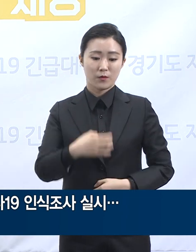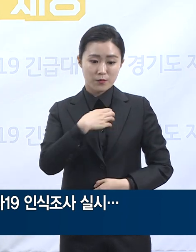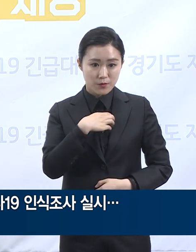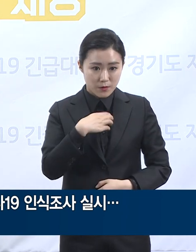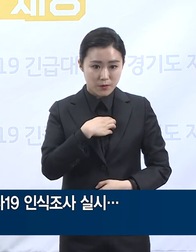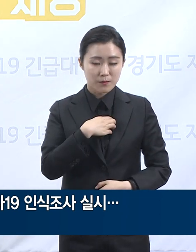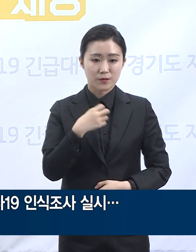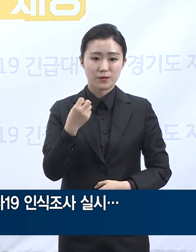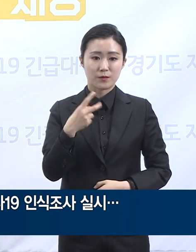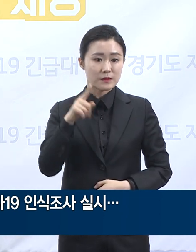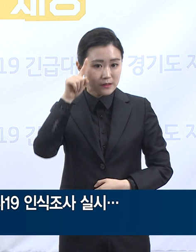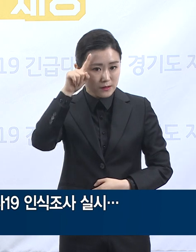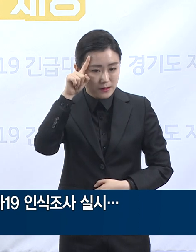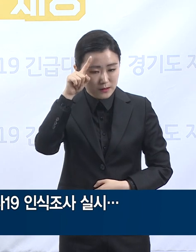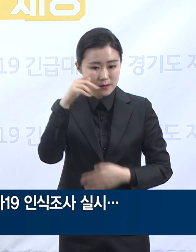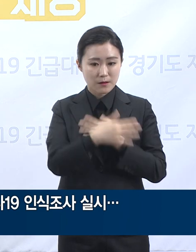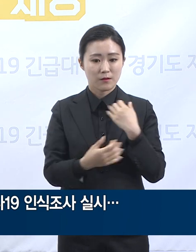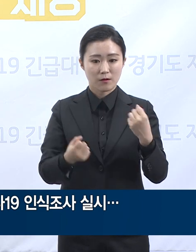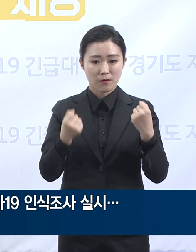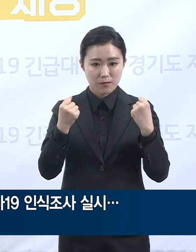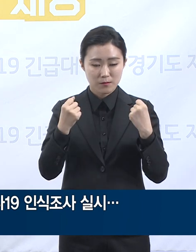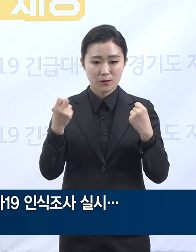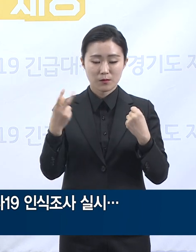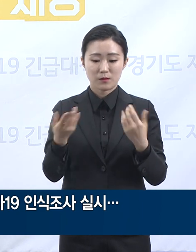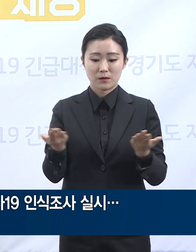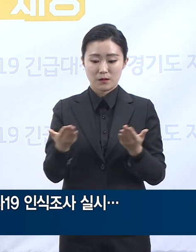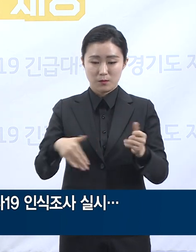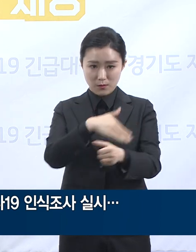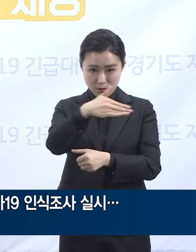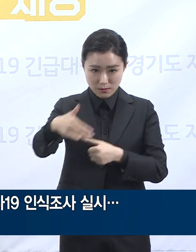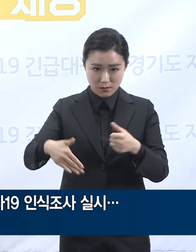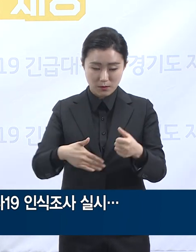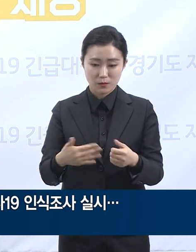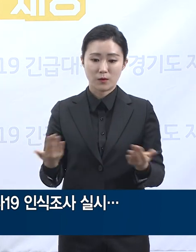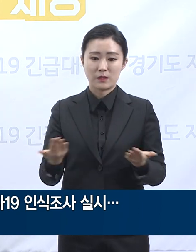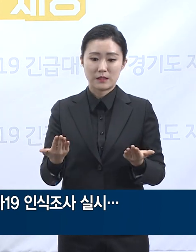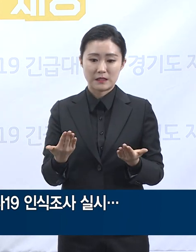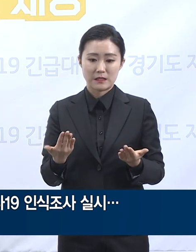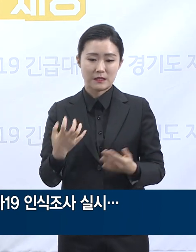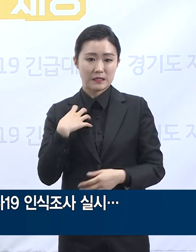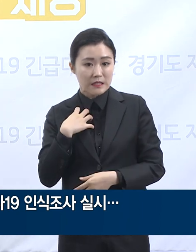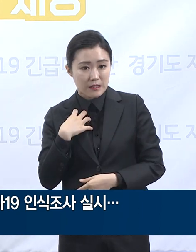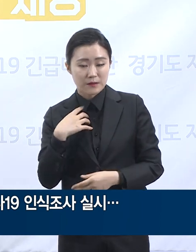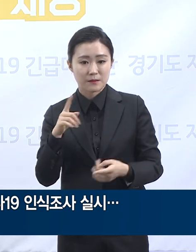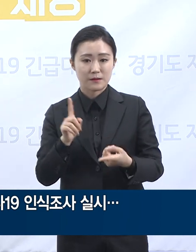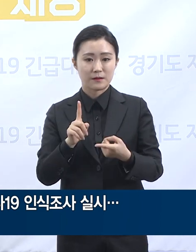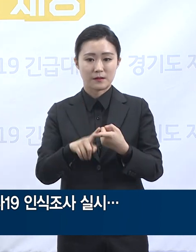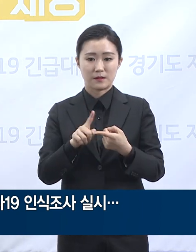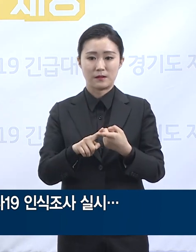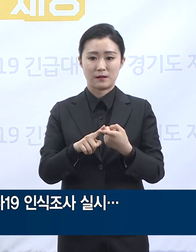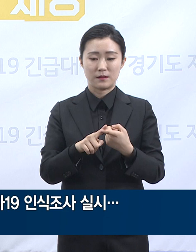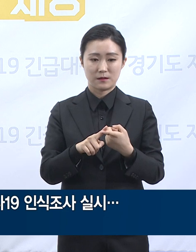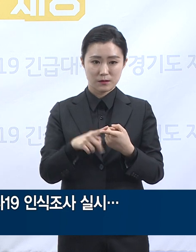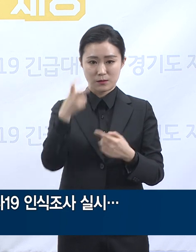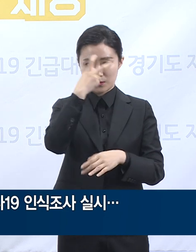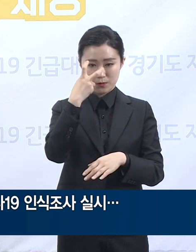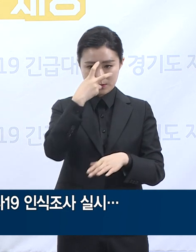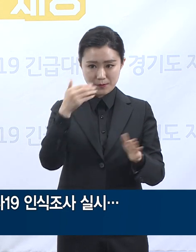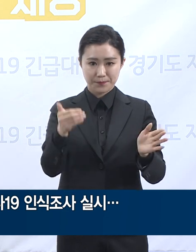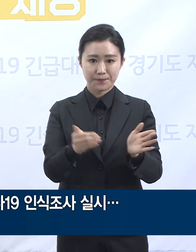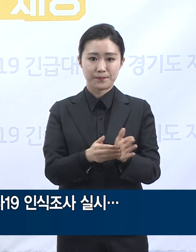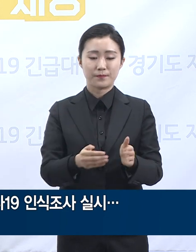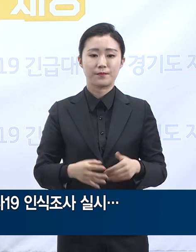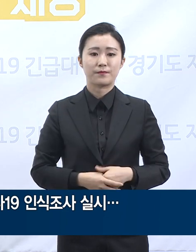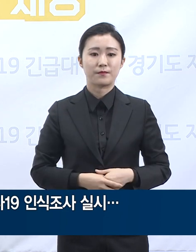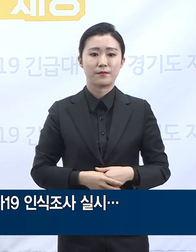스트레스, 신체 정신 건강, 업무 환경, 업무 의지, 그리고 책임감 등이었습니다. 먼저 현장 대응팀을